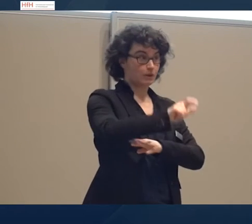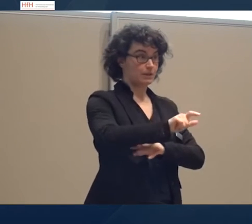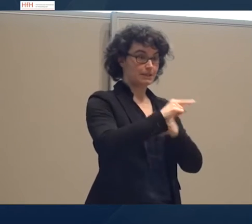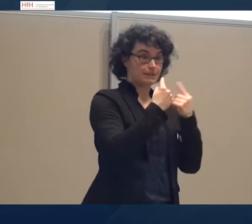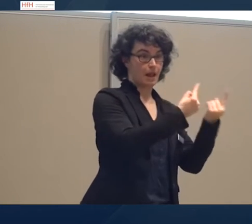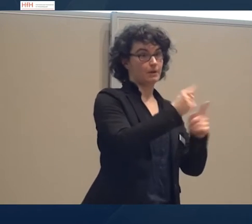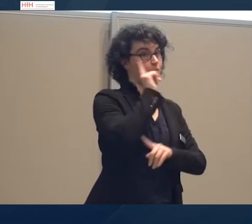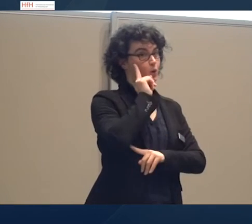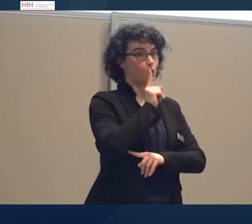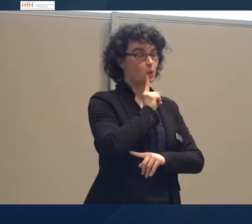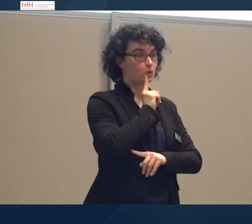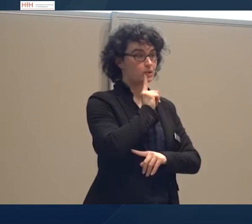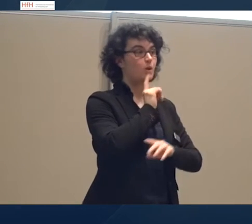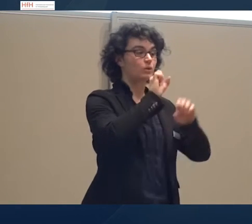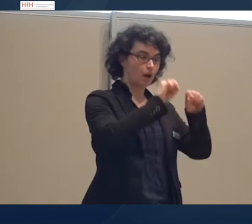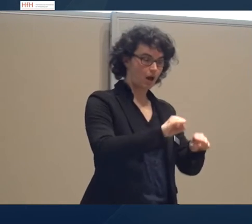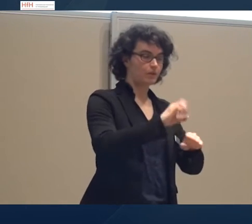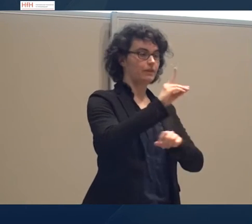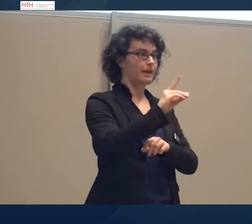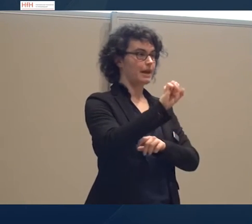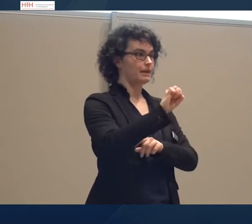und können DSBS gut gebergen.